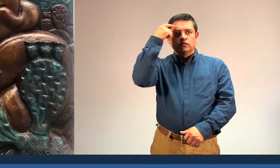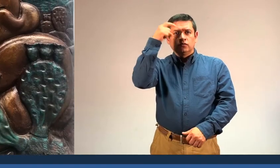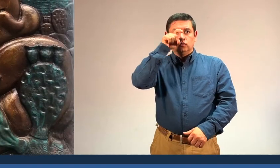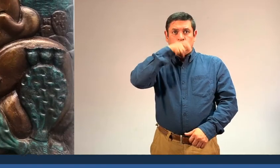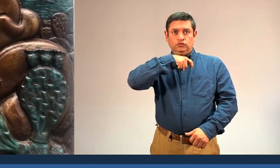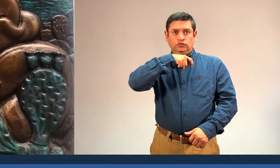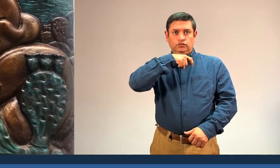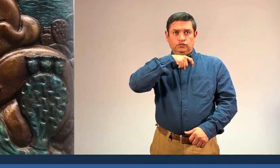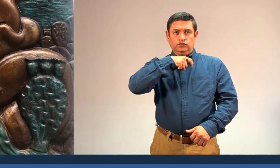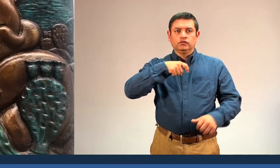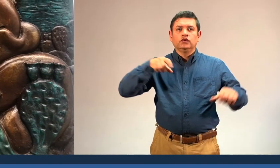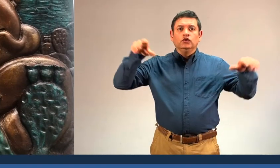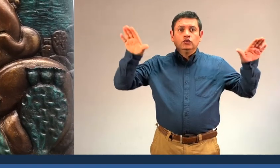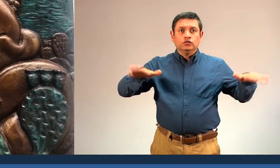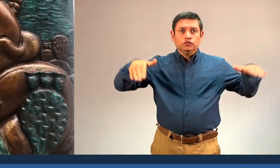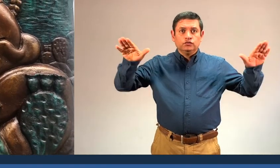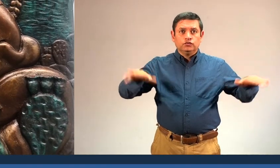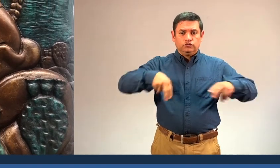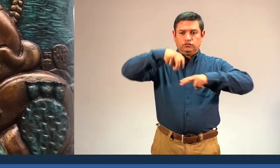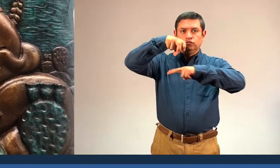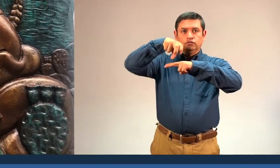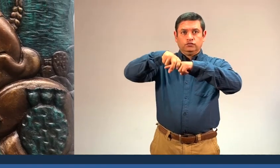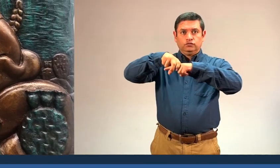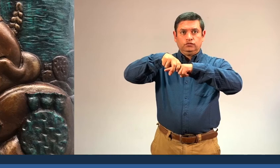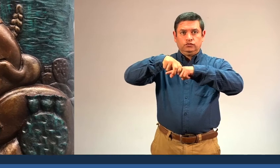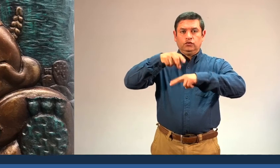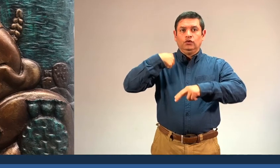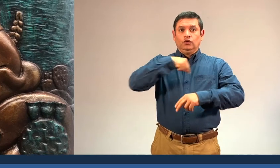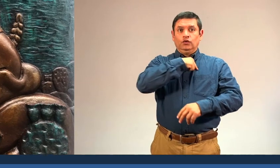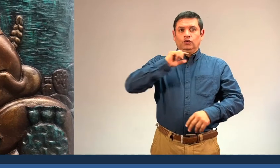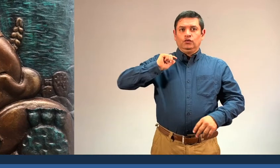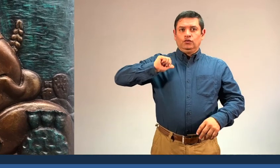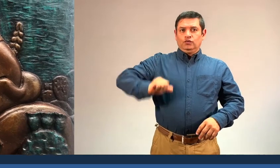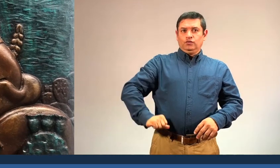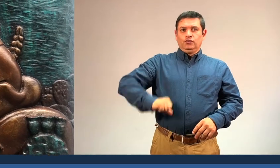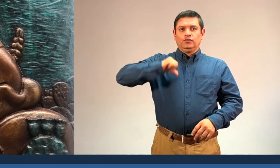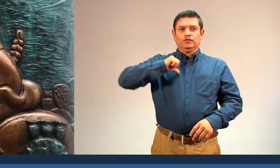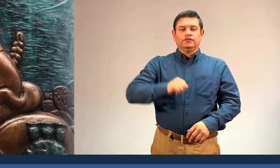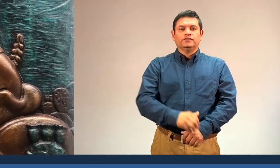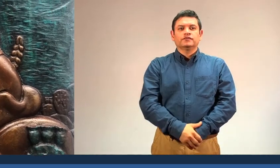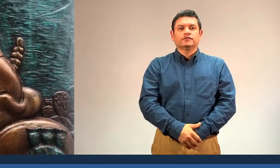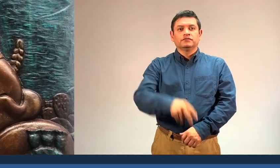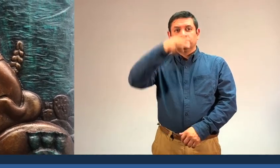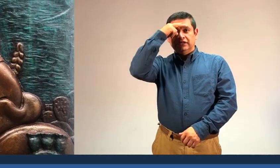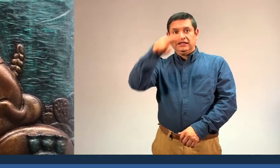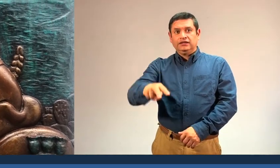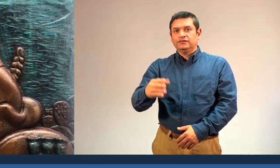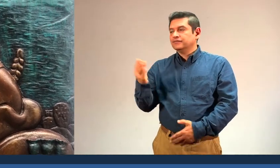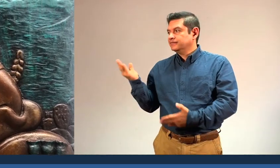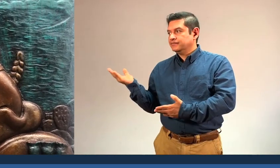eagle's head devouring the snake, as a sign of the nationalism that characterized his work.